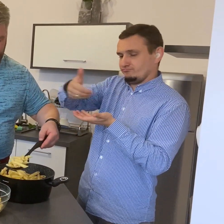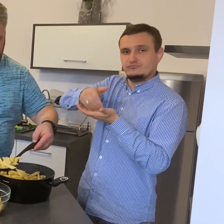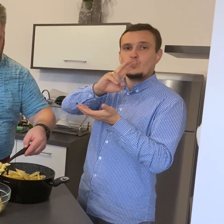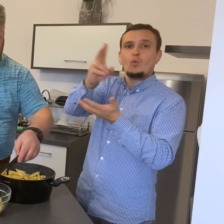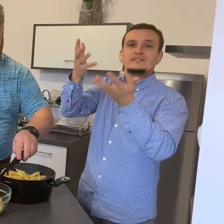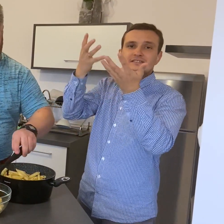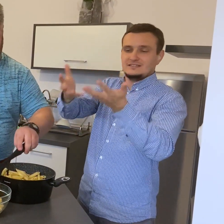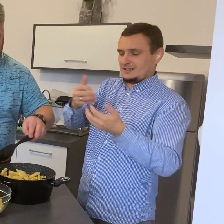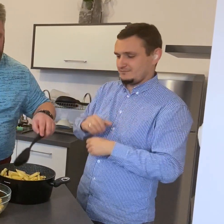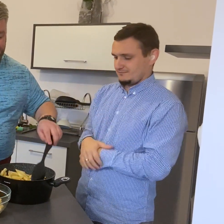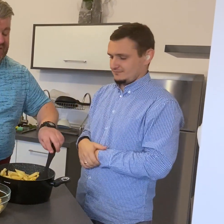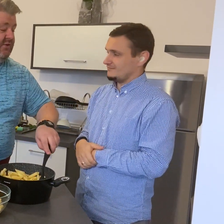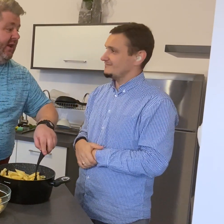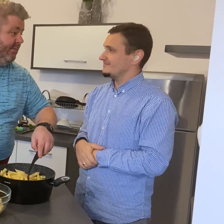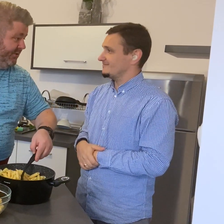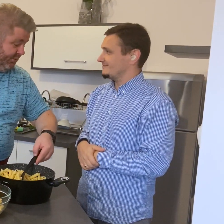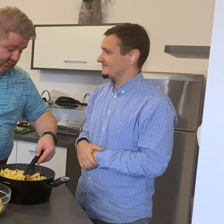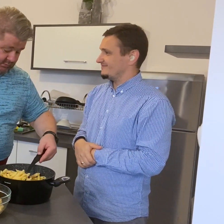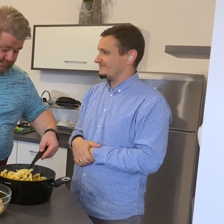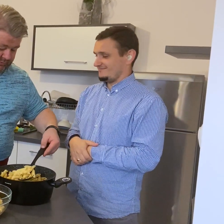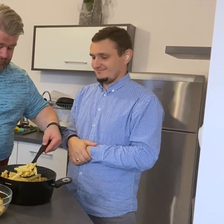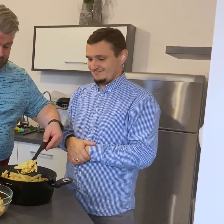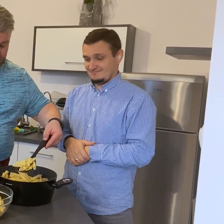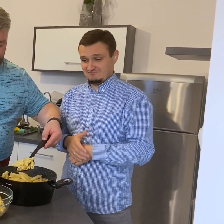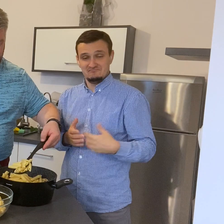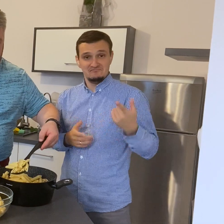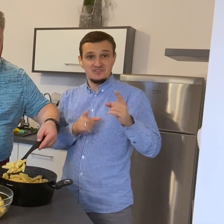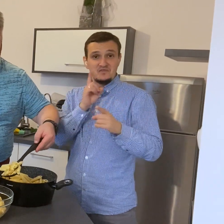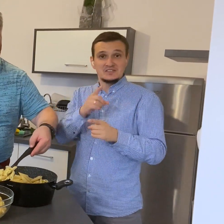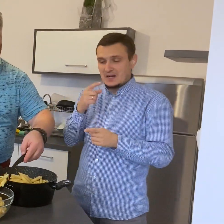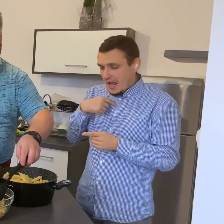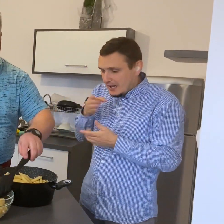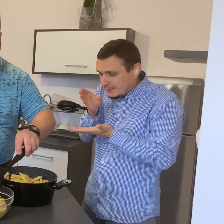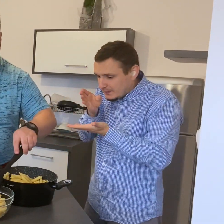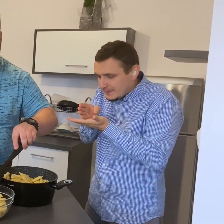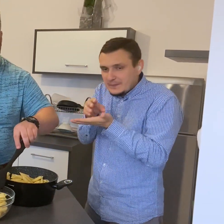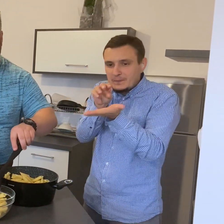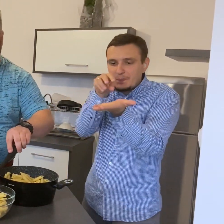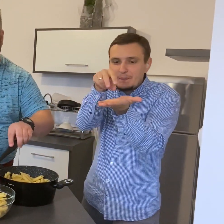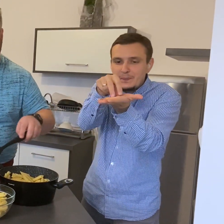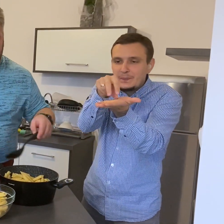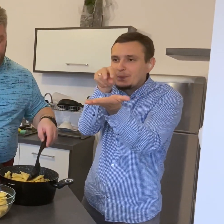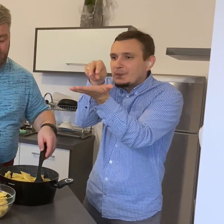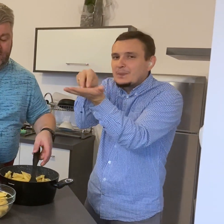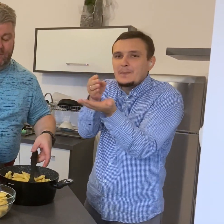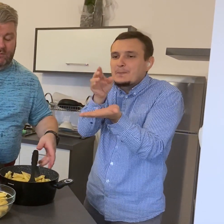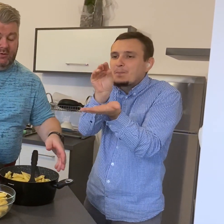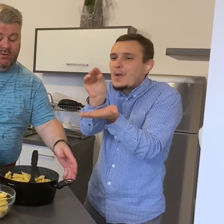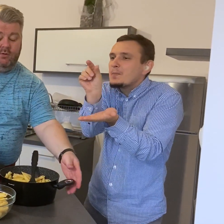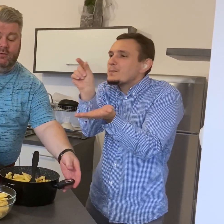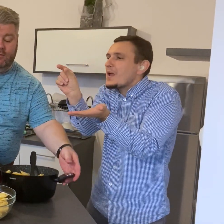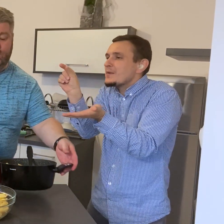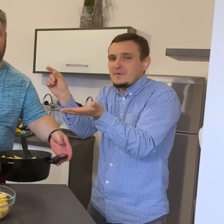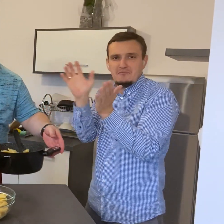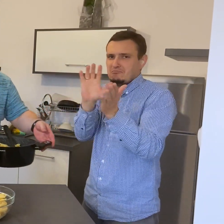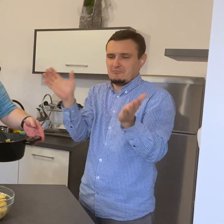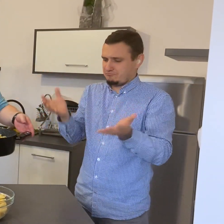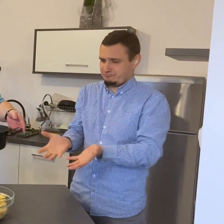Więc nie wydzielamy nikomu porcji, nikomu nie żałujemy, tylko wykładamy